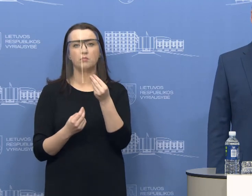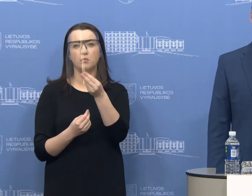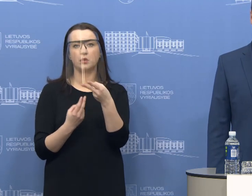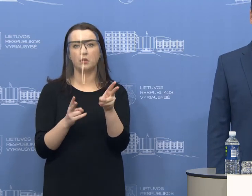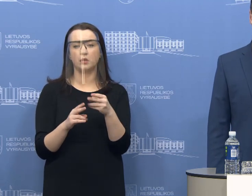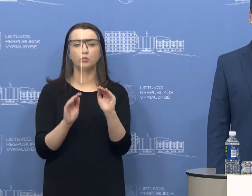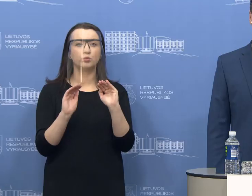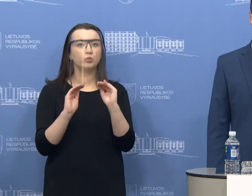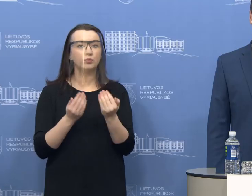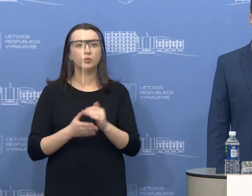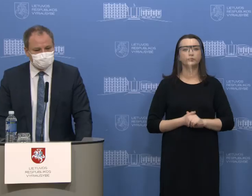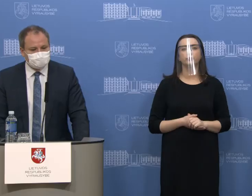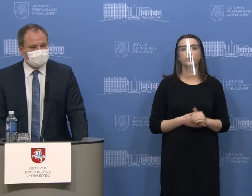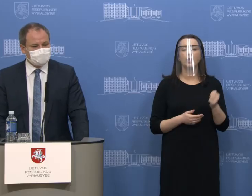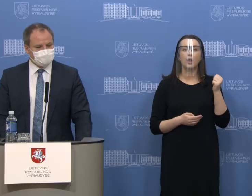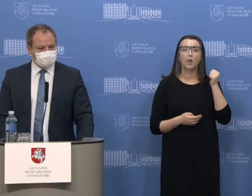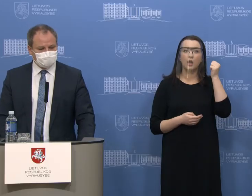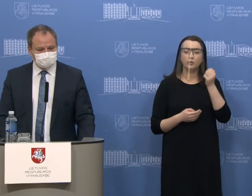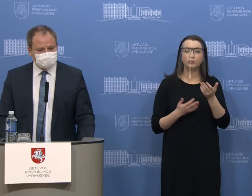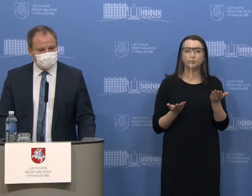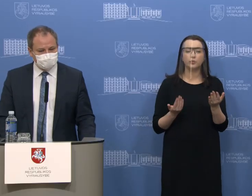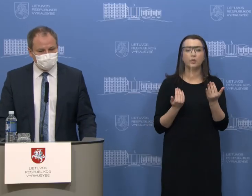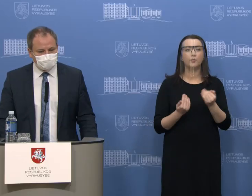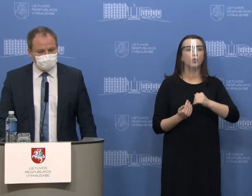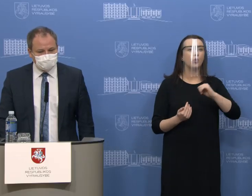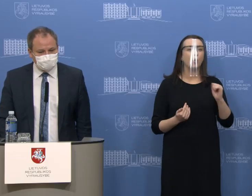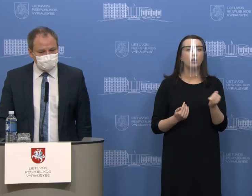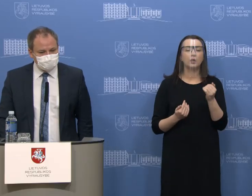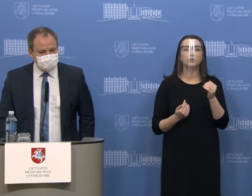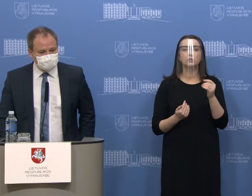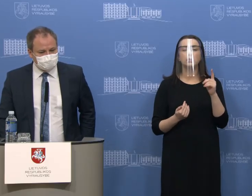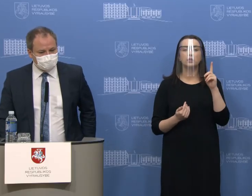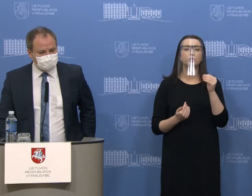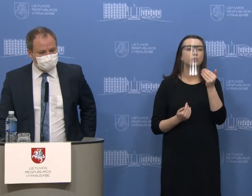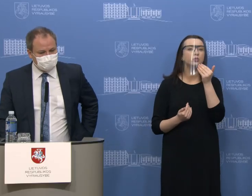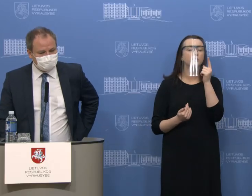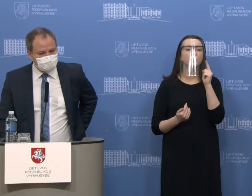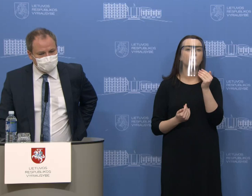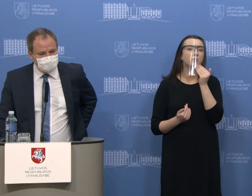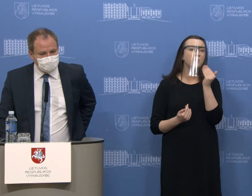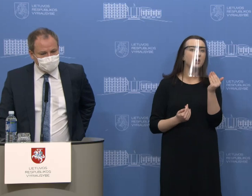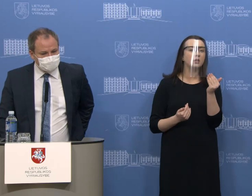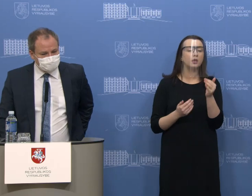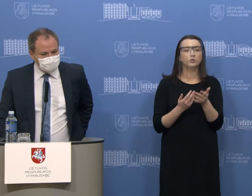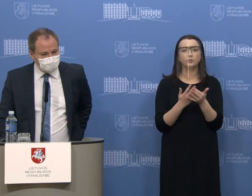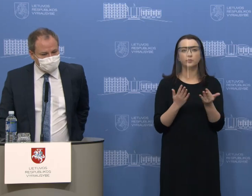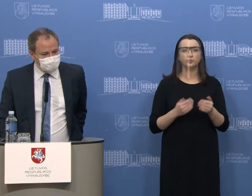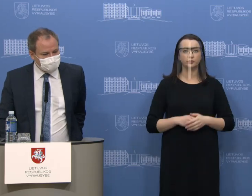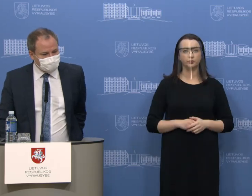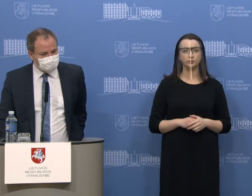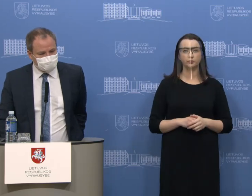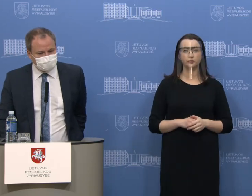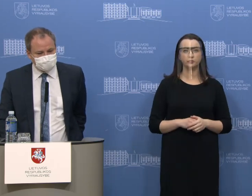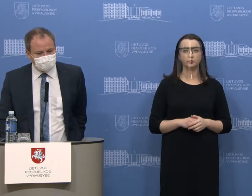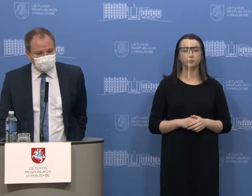Tiek trumpai. Ačiū, ministrė. Kolegos, prašome kelti rankas, kas turite klausimų. Taip,